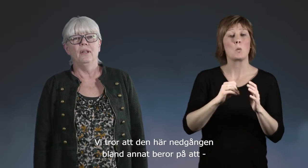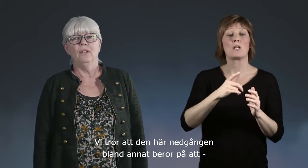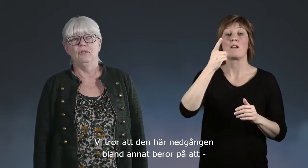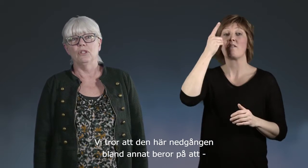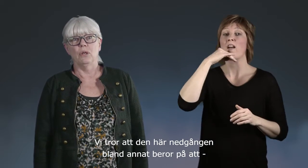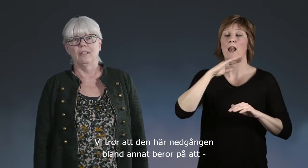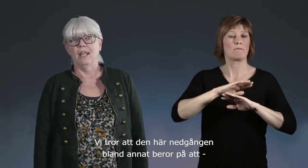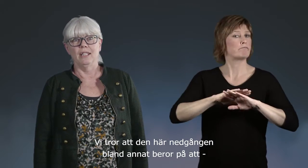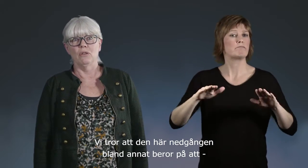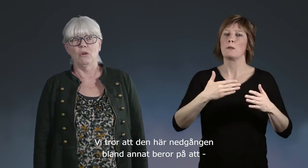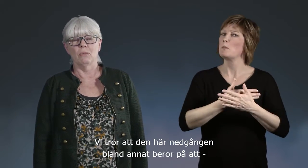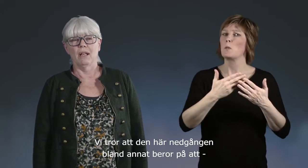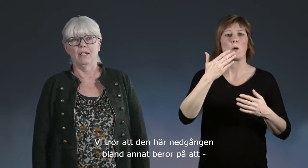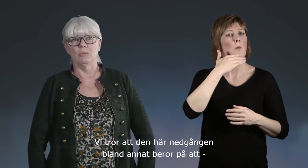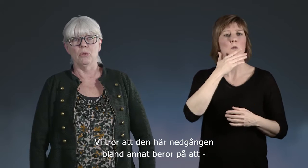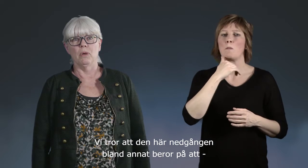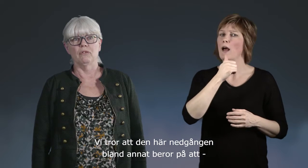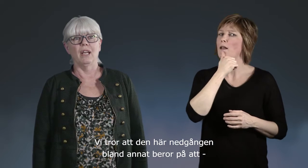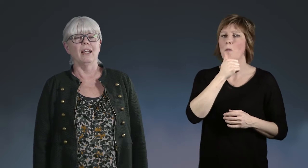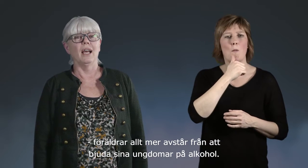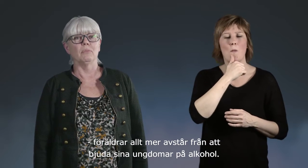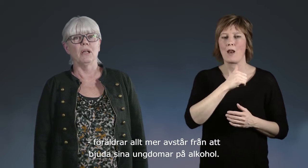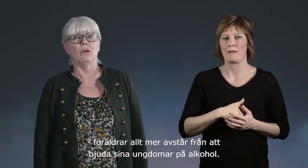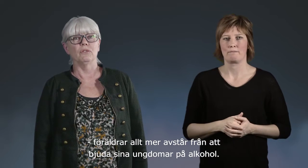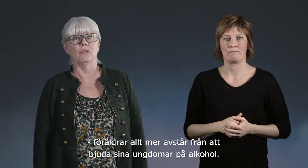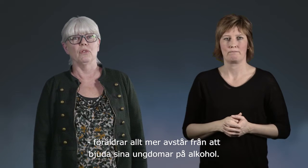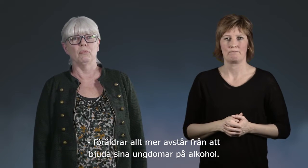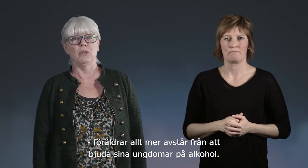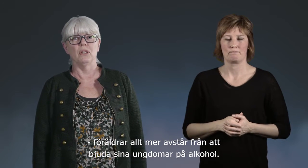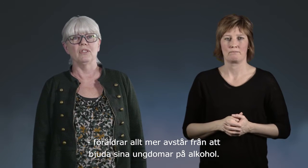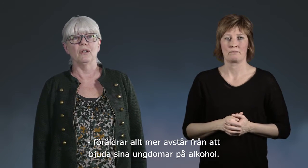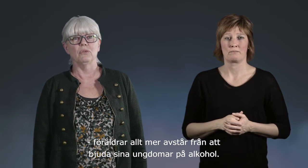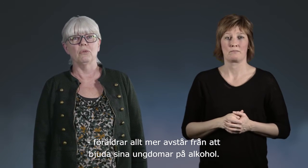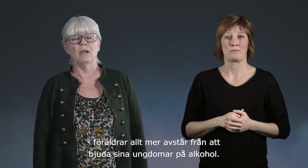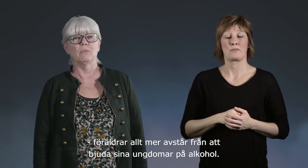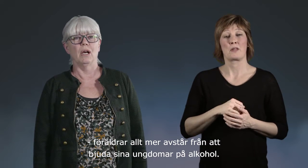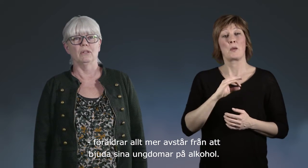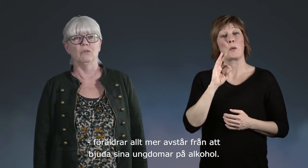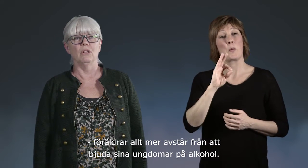Vi tror ju att den här nedgången bland annat beror på att föräldrar allt mer avstår från att bjuda sina ungdomar på alkohol.